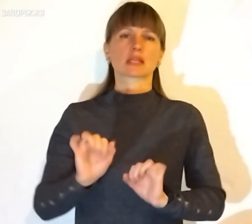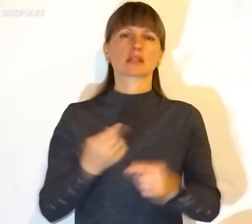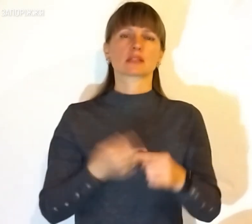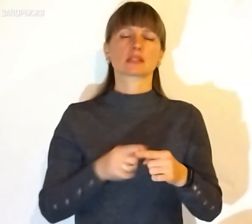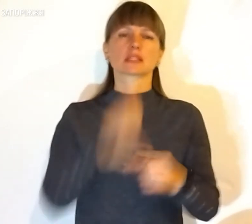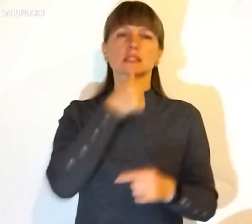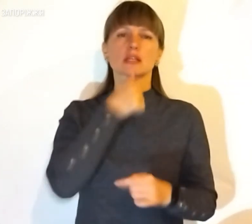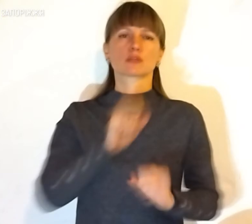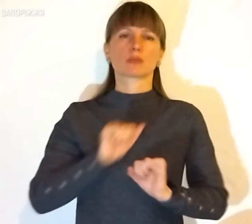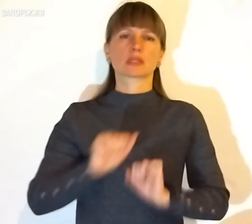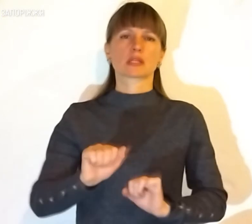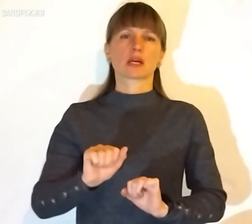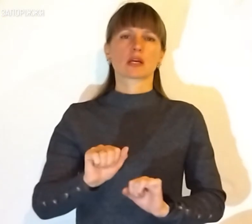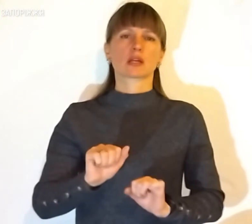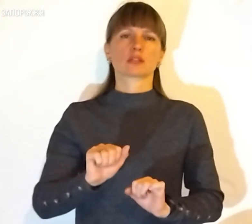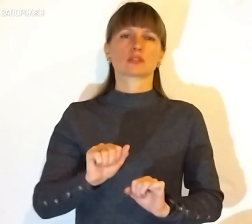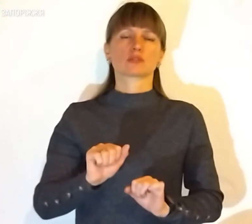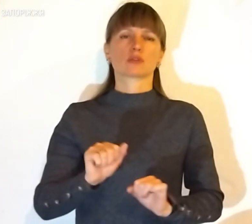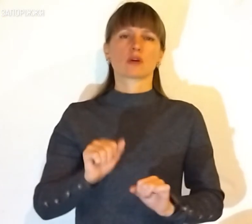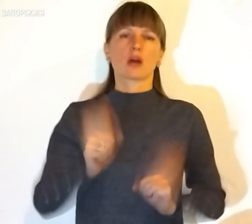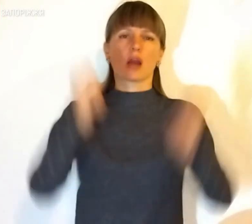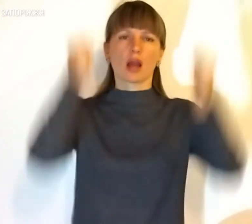засоби захисту. Казки, бронежилети,